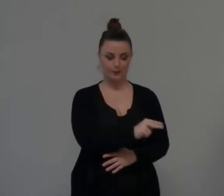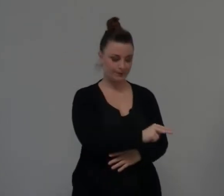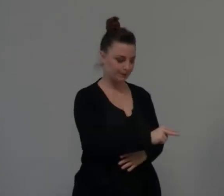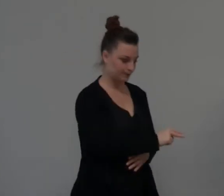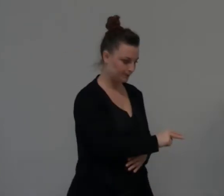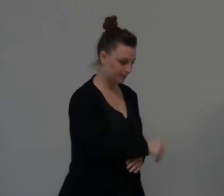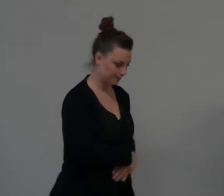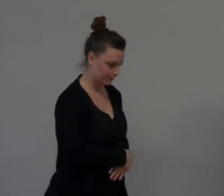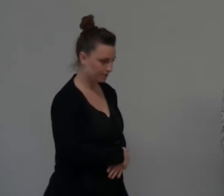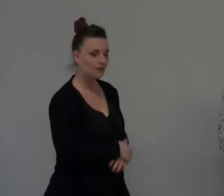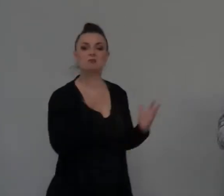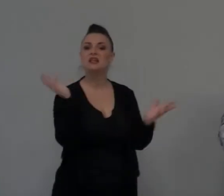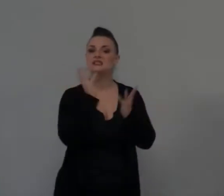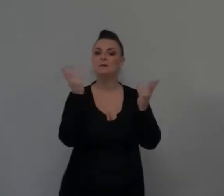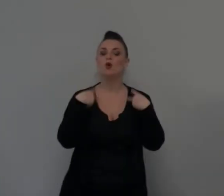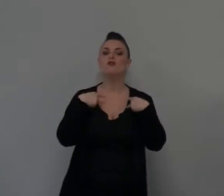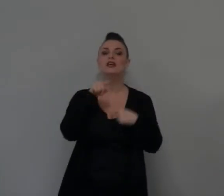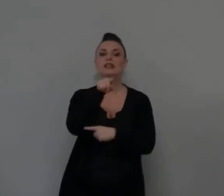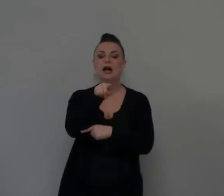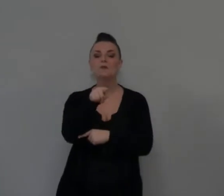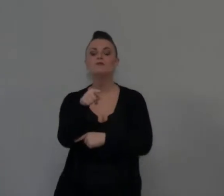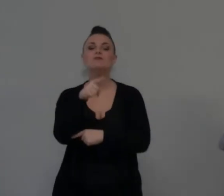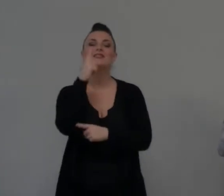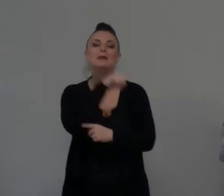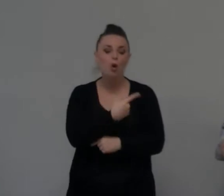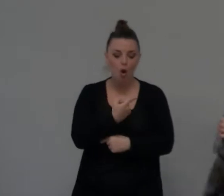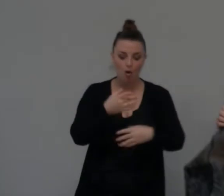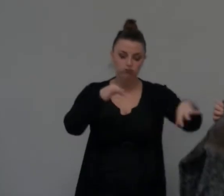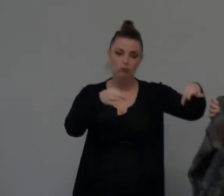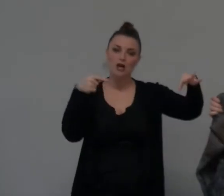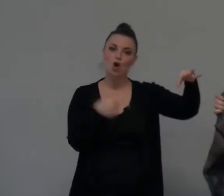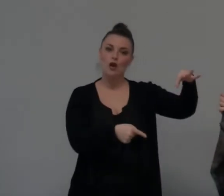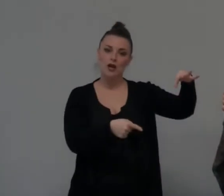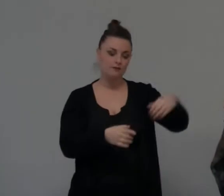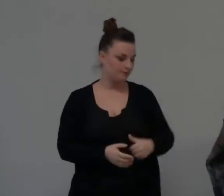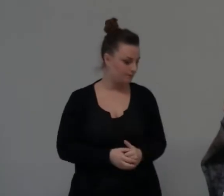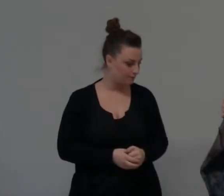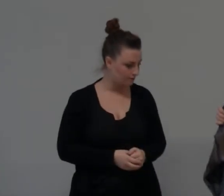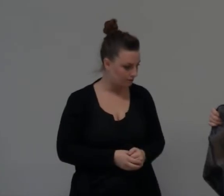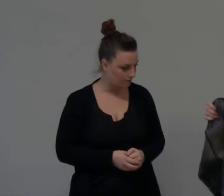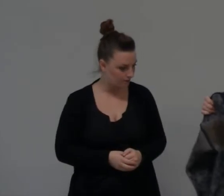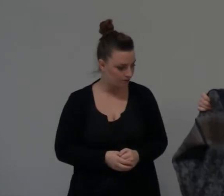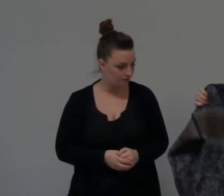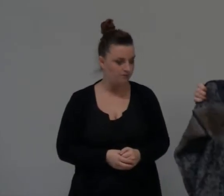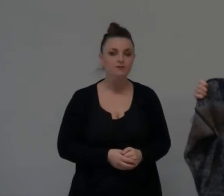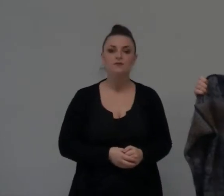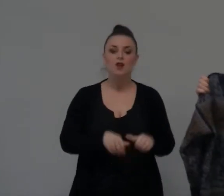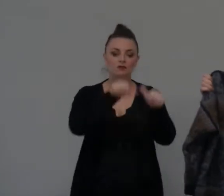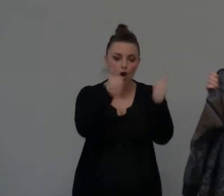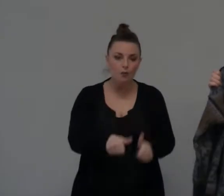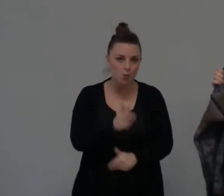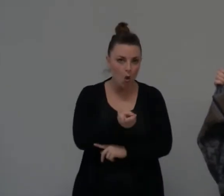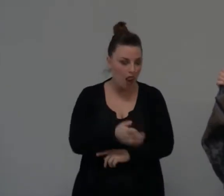Che la tua vita sia come questo maglione Che forma c'è?